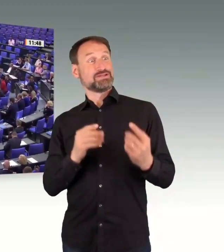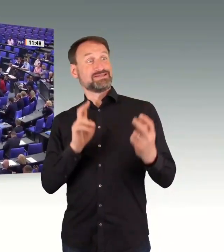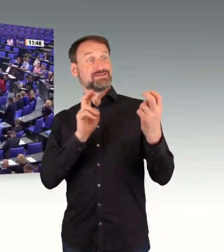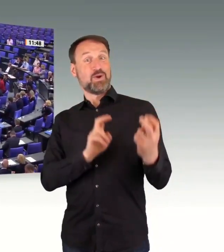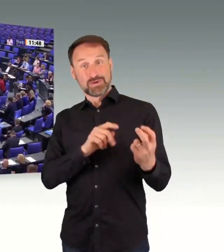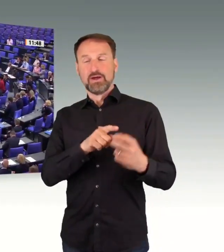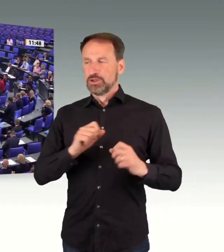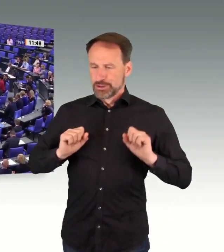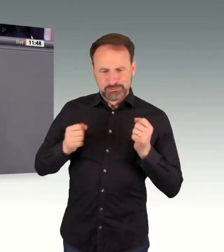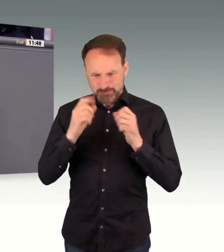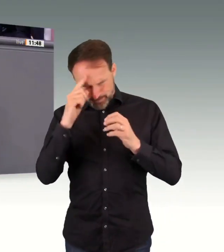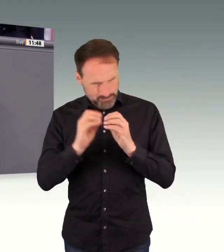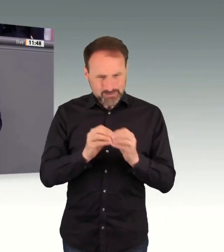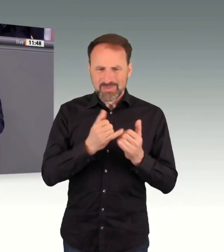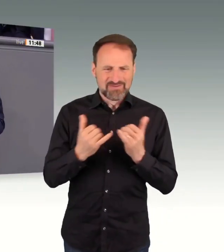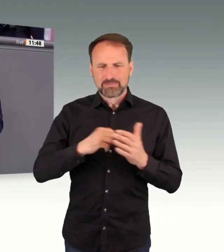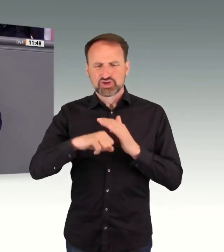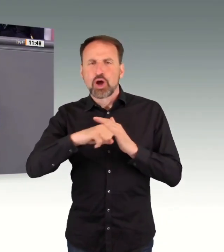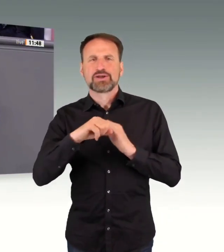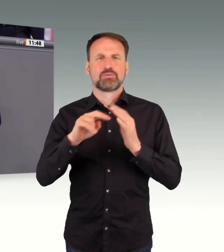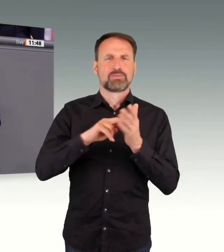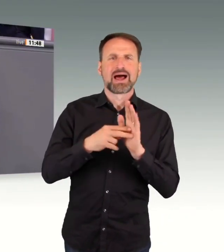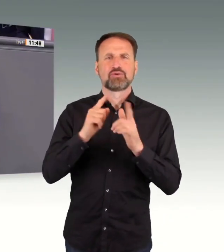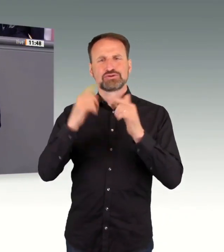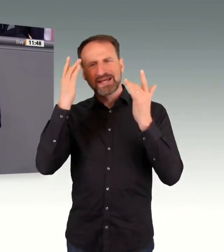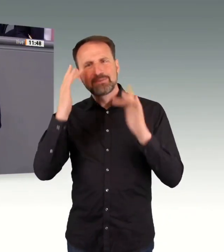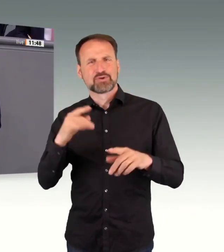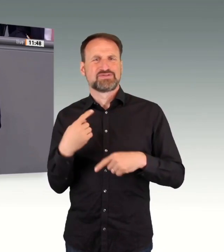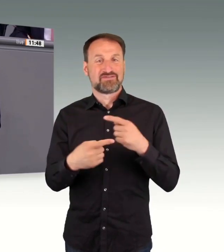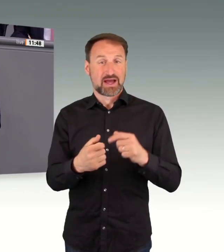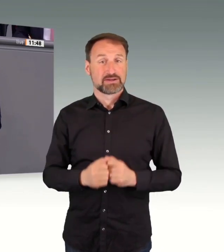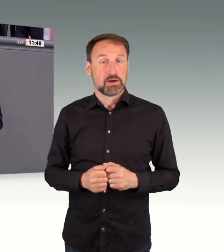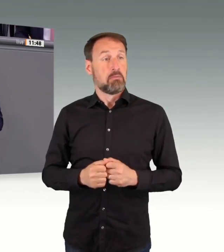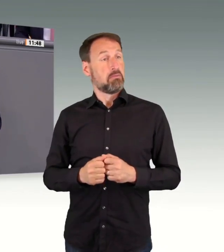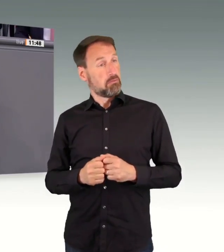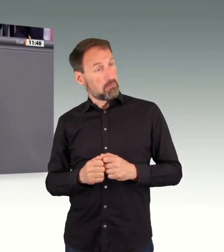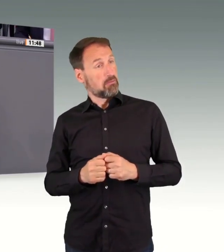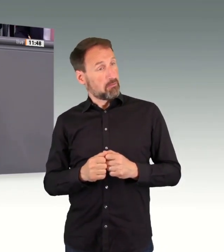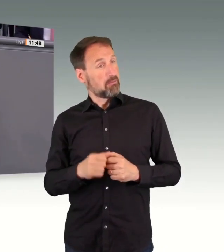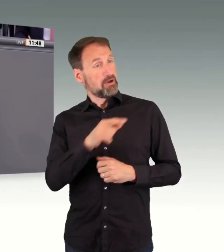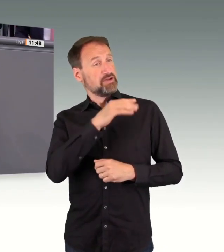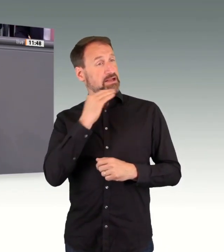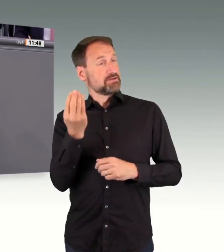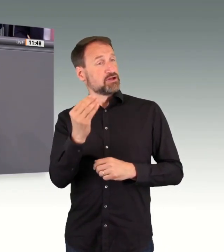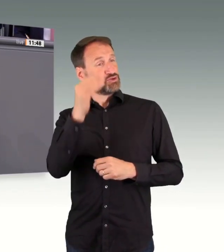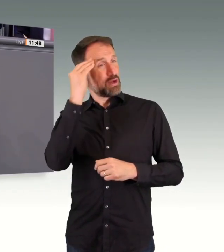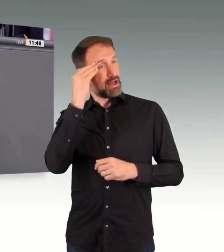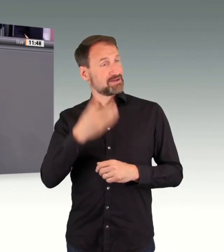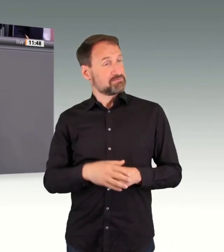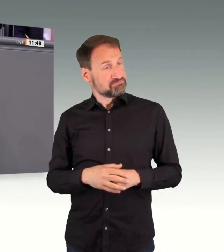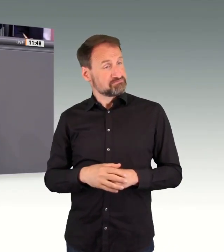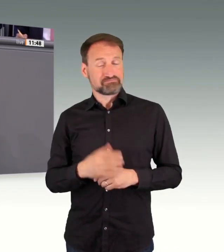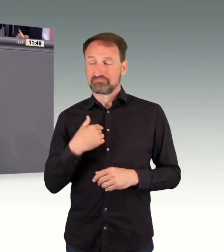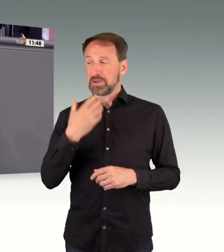befasst, zeigt sie eine erstaunliche Lernkurve. Ich will Sie dazu erst einmal herzlich beglückwünschen. Das sage ich auch als